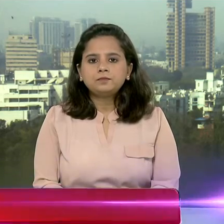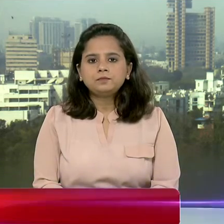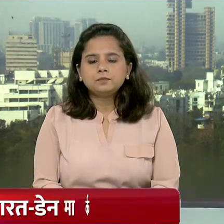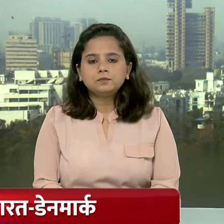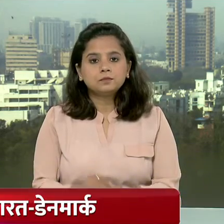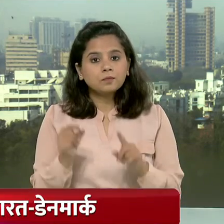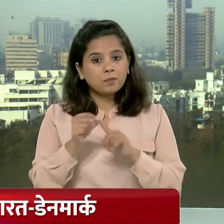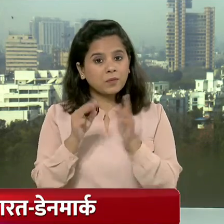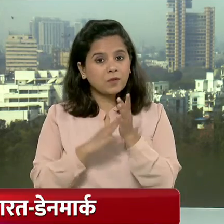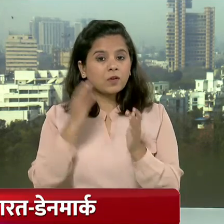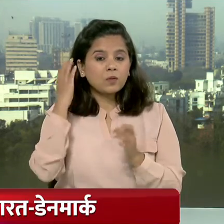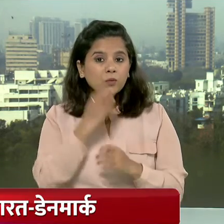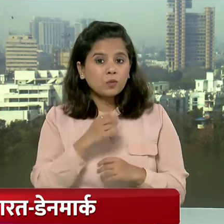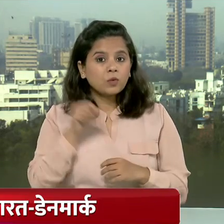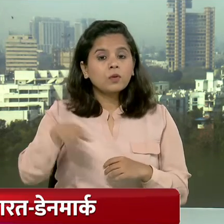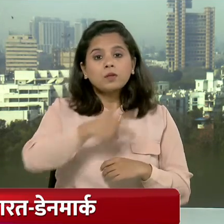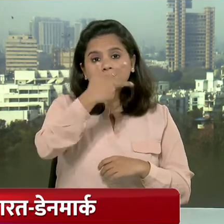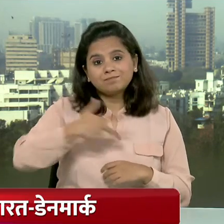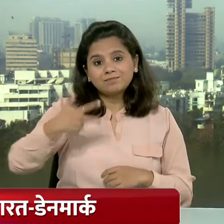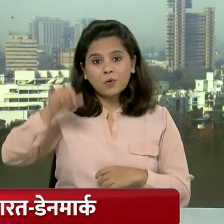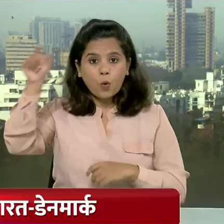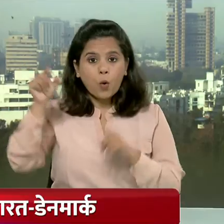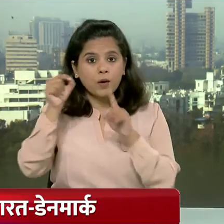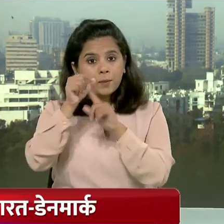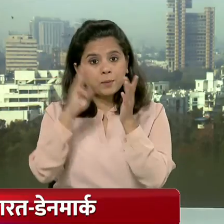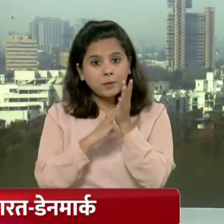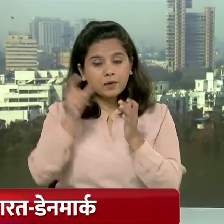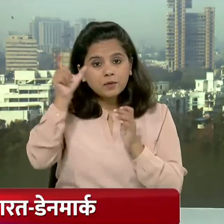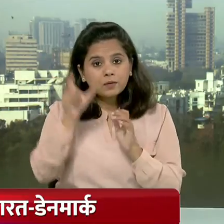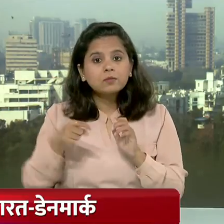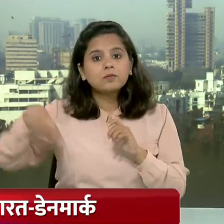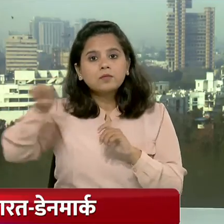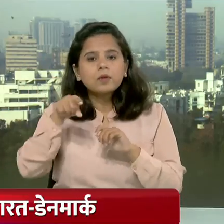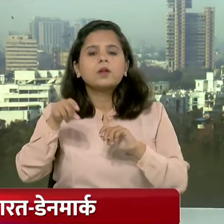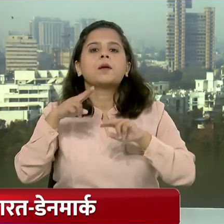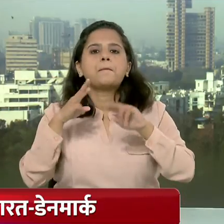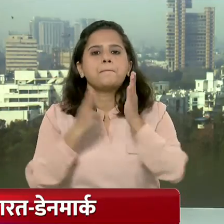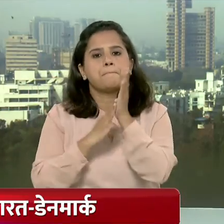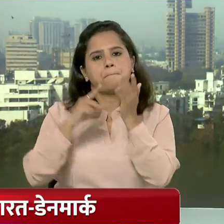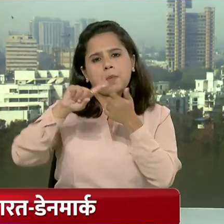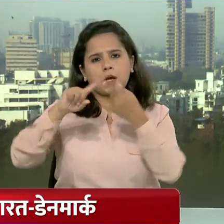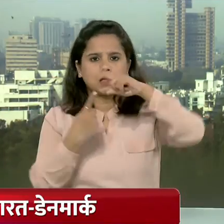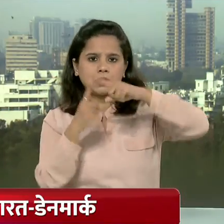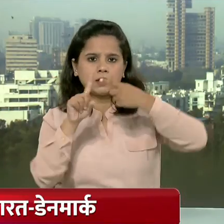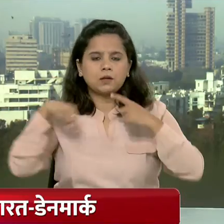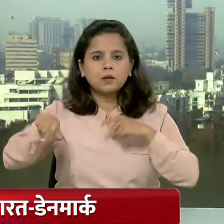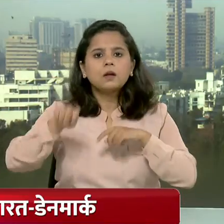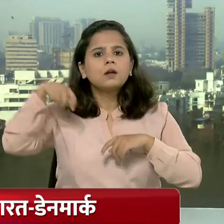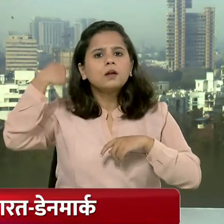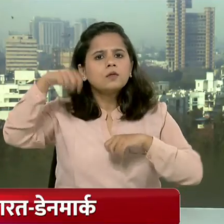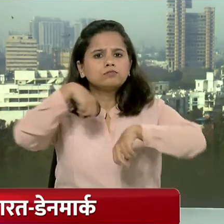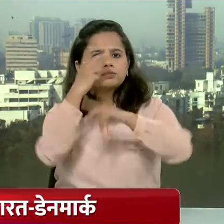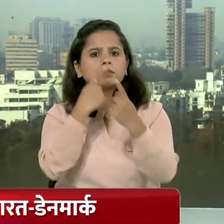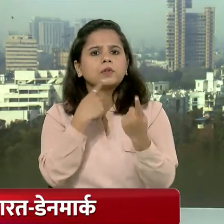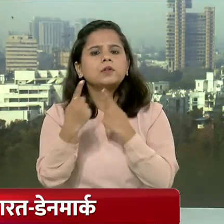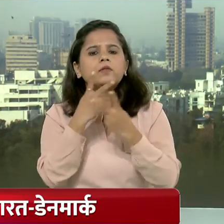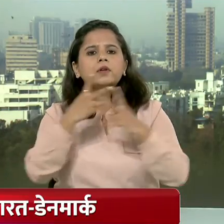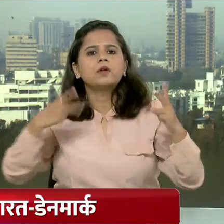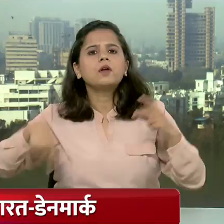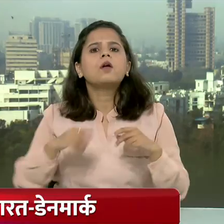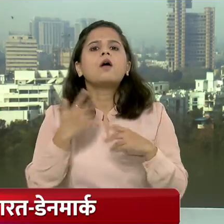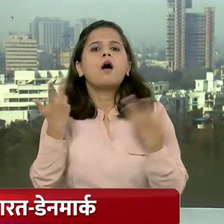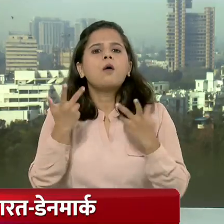प्रधान मंत्री नरेंद्र मोदी और डेंद्मार्क के प्रधान मंत्री मेटे फ्रेडरिक्सन के बीच डिजिटल विपक्षिय शिकर सम्मेल